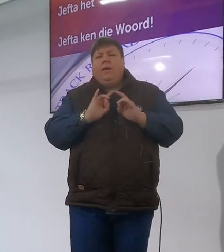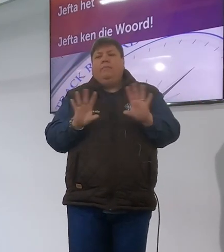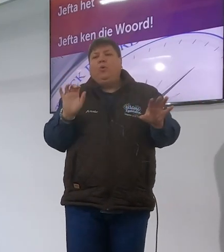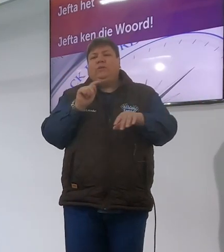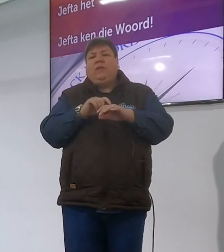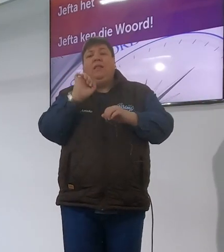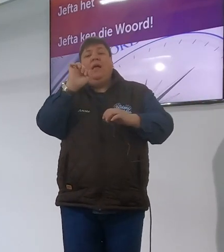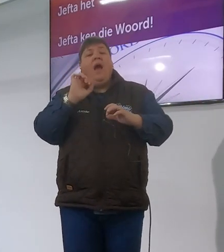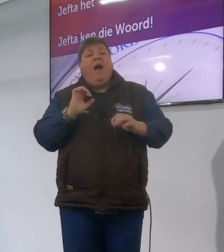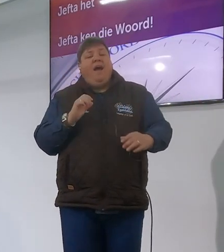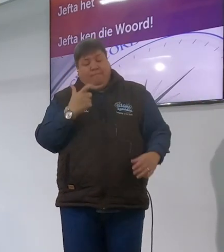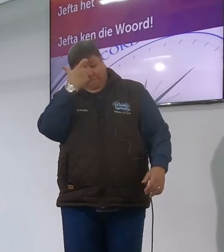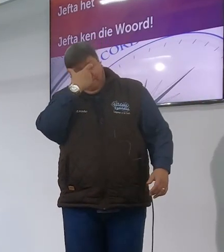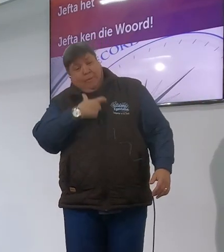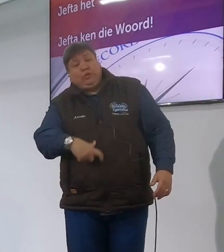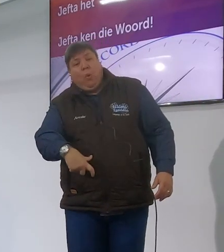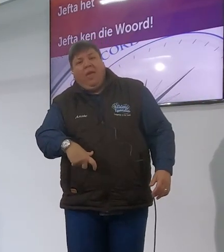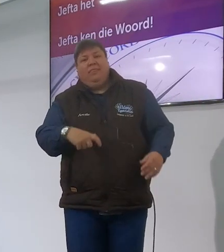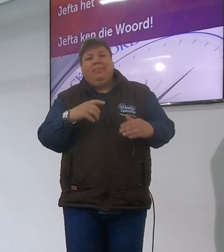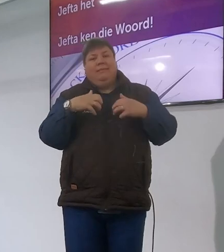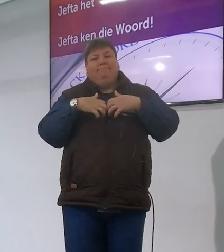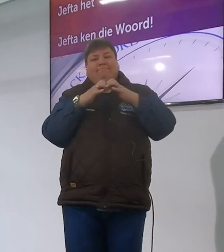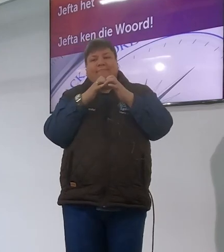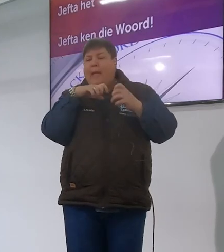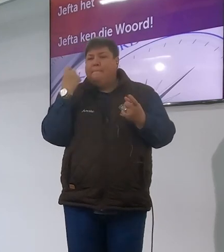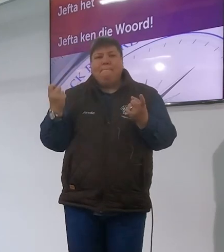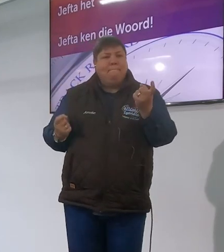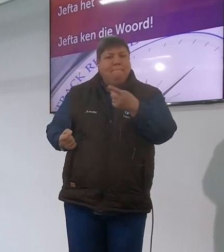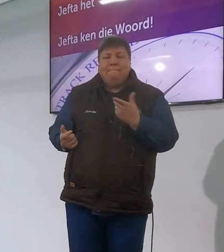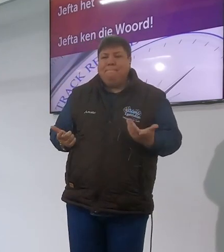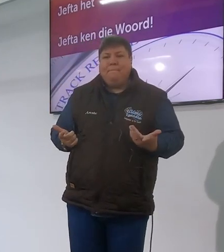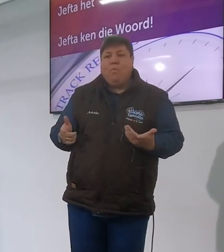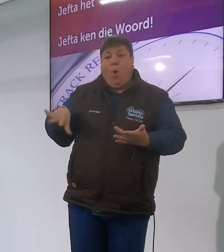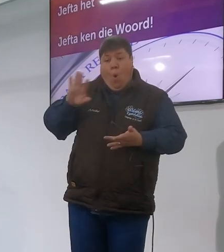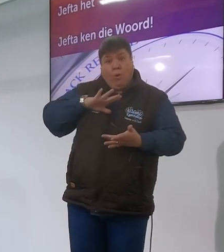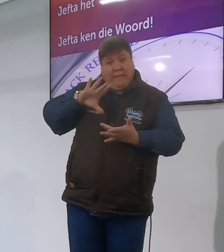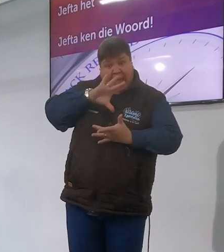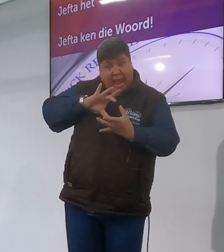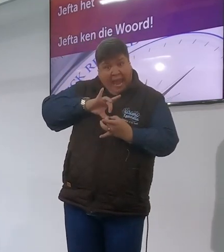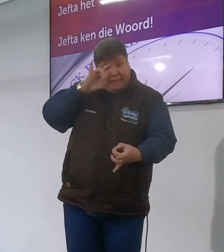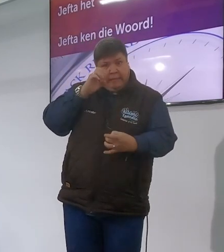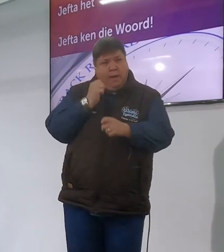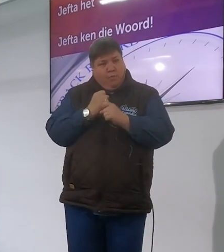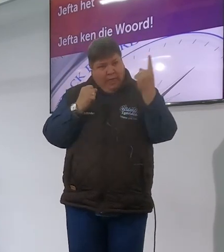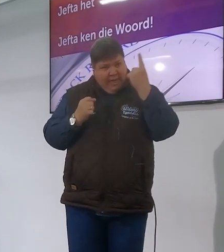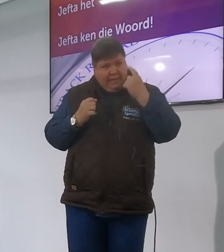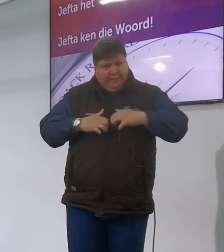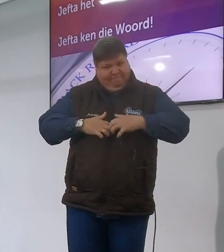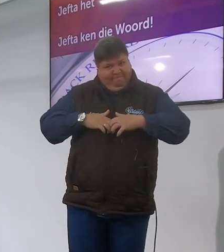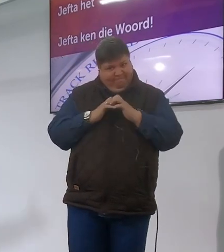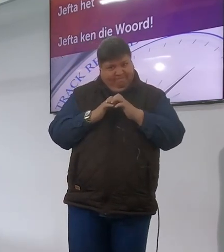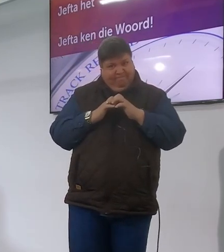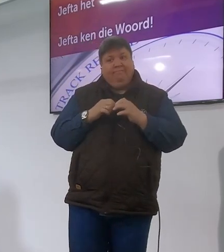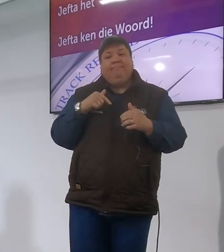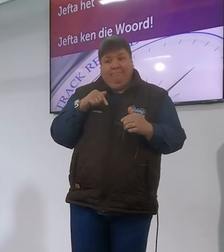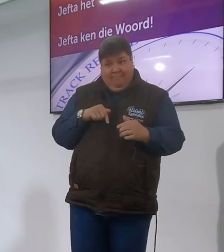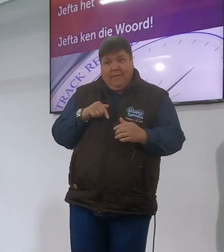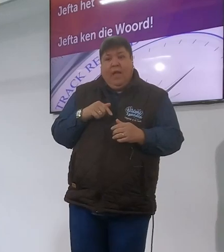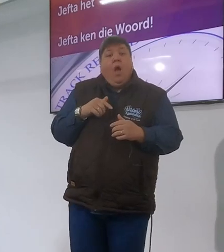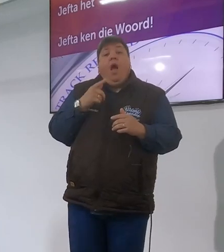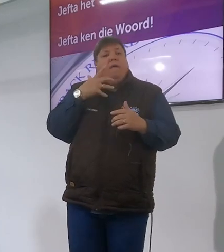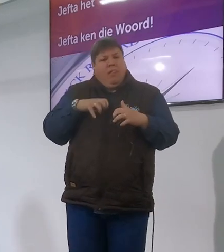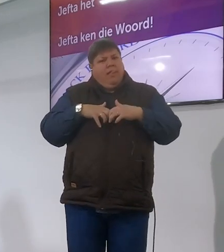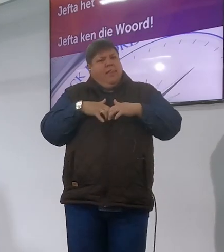is maar net die onderste 5% van jou leven want ek en jy is geestelike mens en ons moet alle dinge geestelik beoordeel en om dit recht te krij